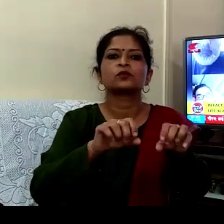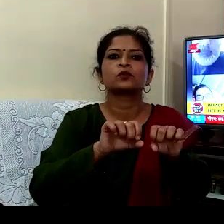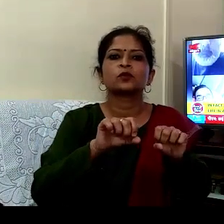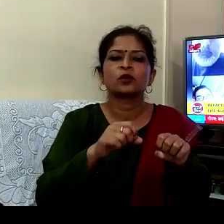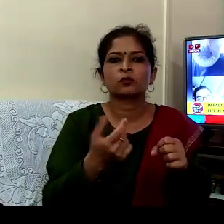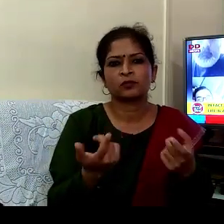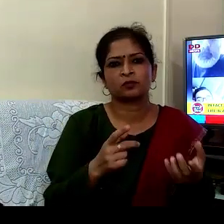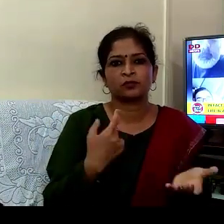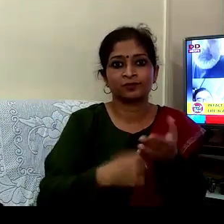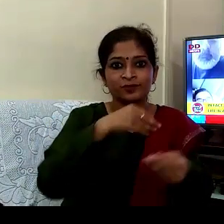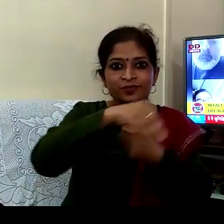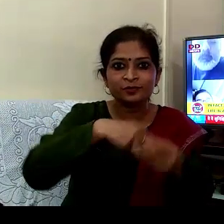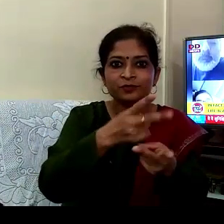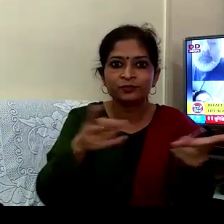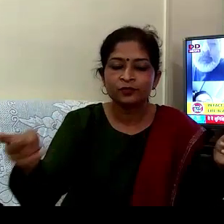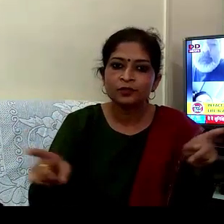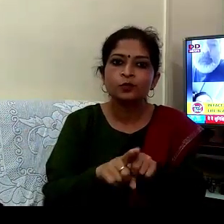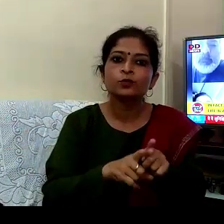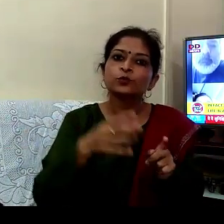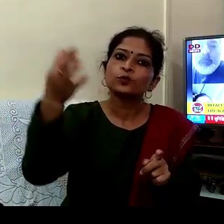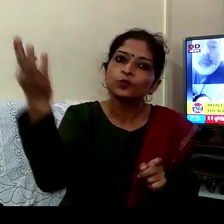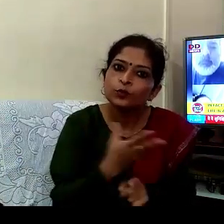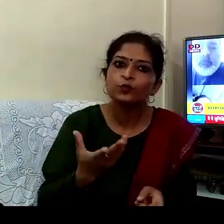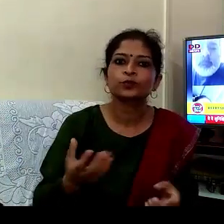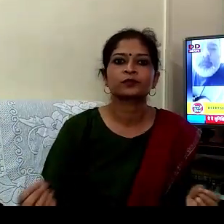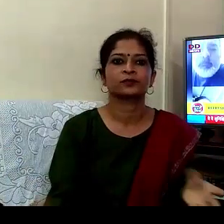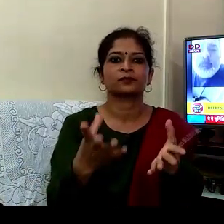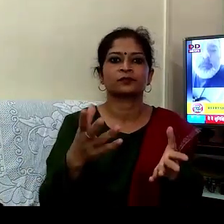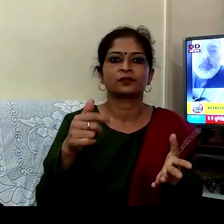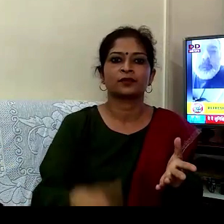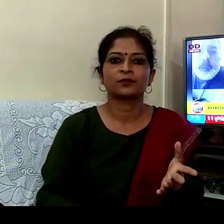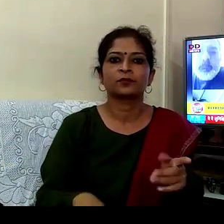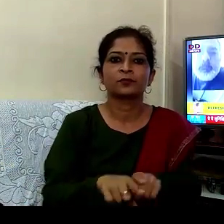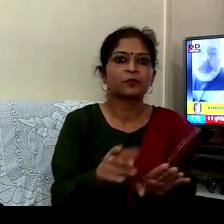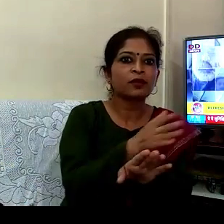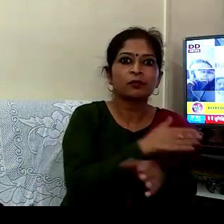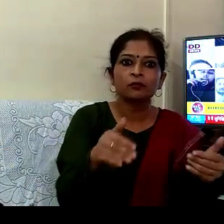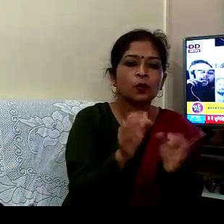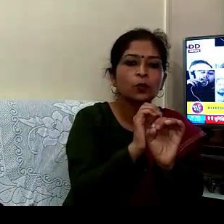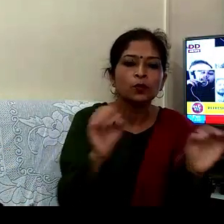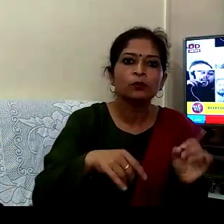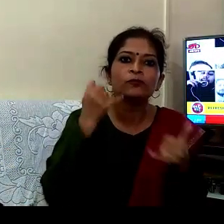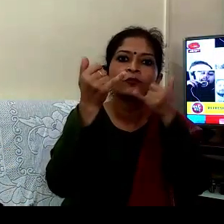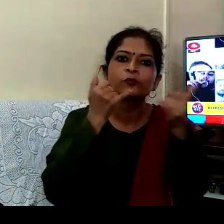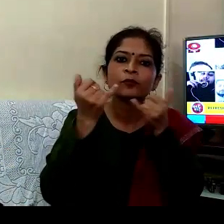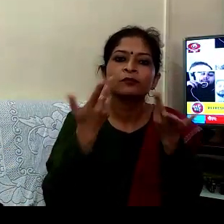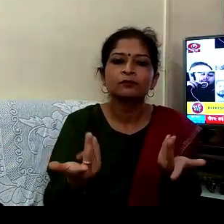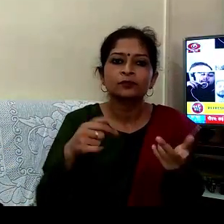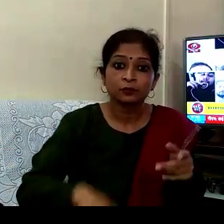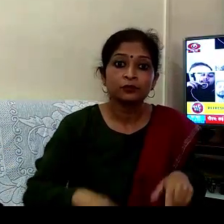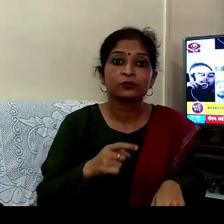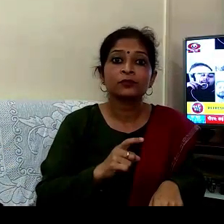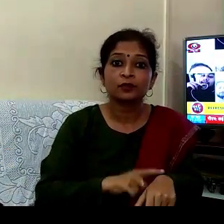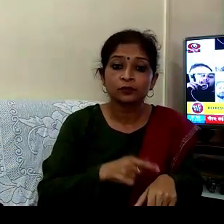نئی جان ہوگنے کا ہے ان رشتوں کو ترو تاجہ کرنے کا ہے ایک پرکار سے یہ سمجھ